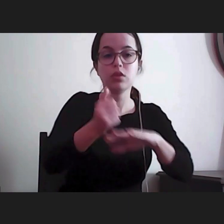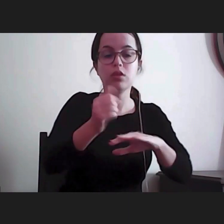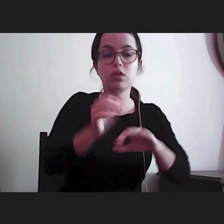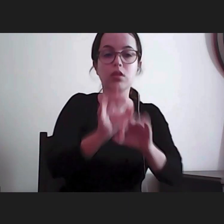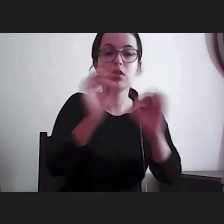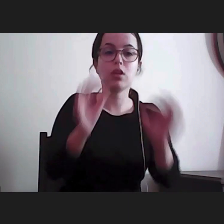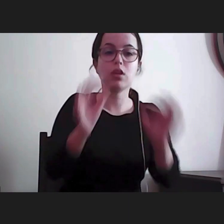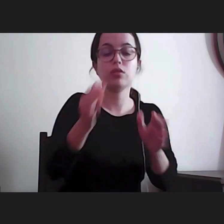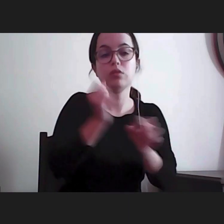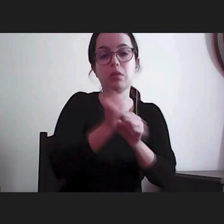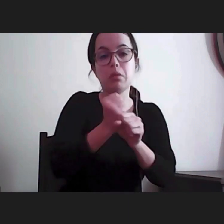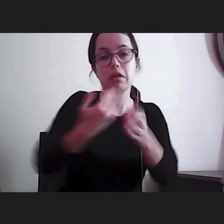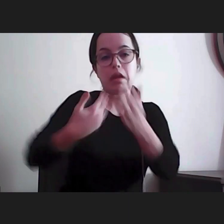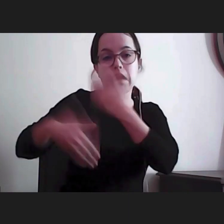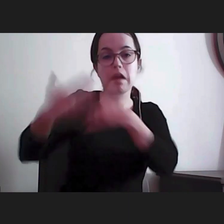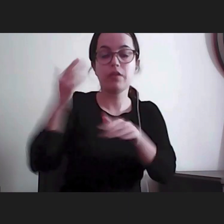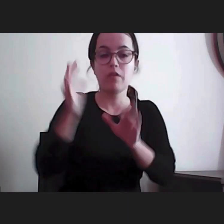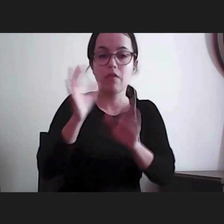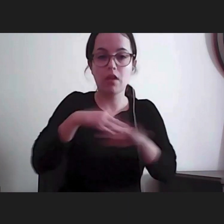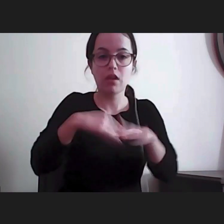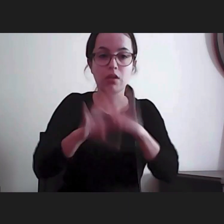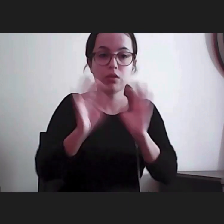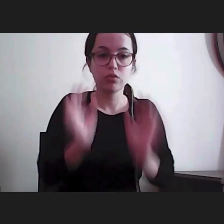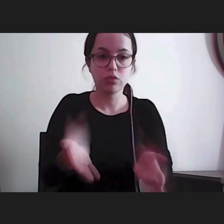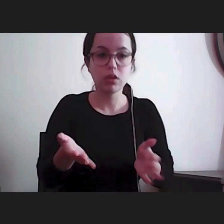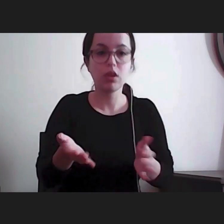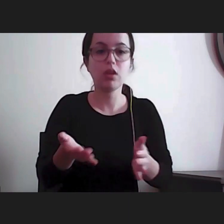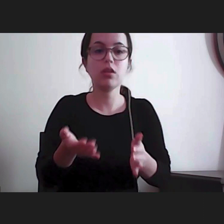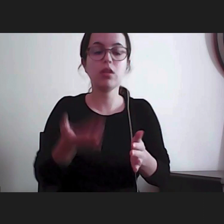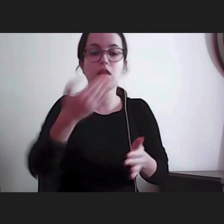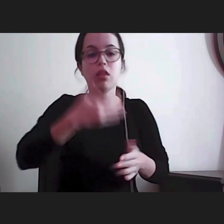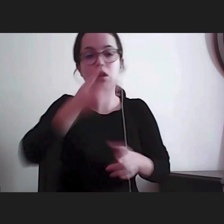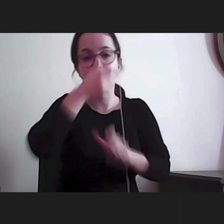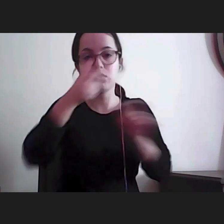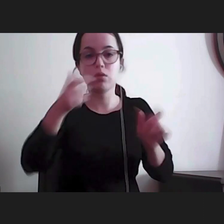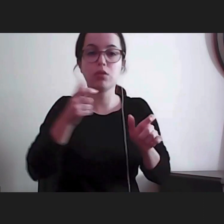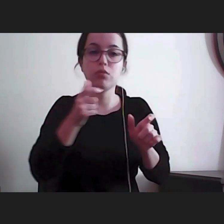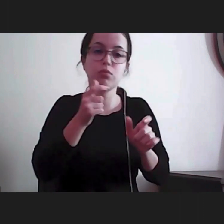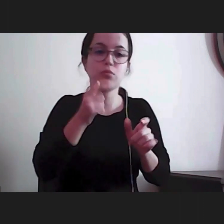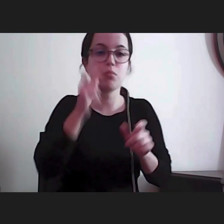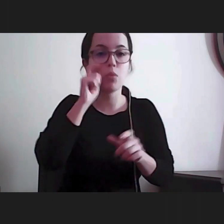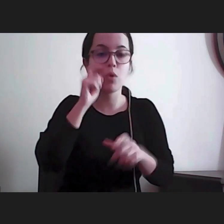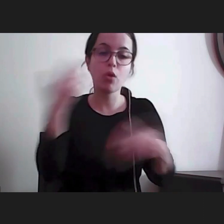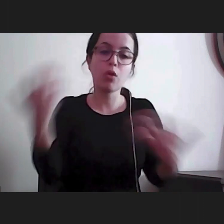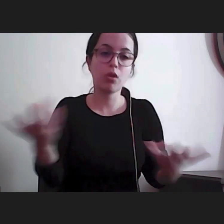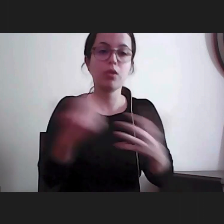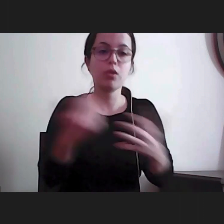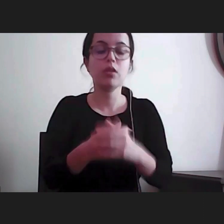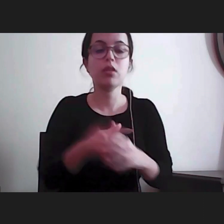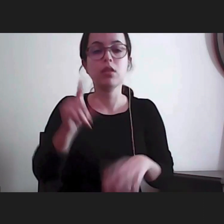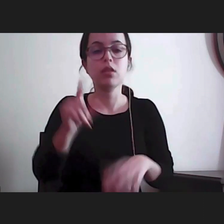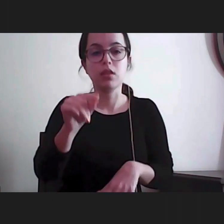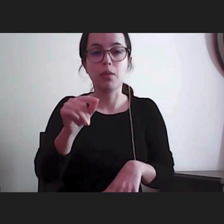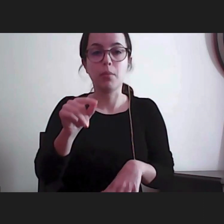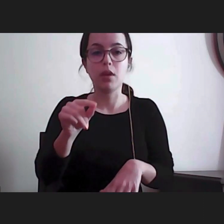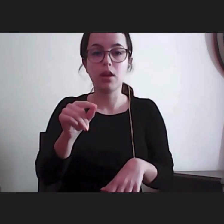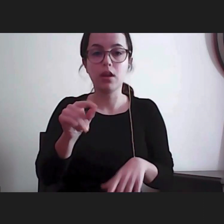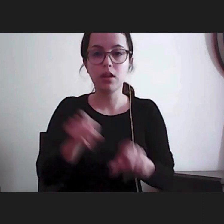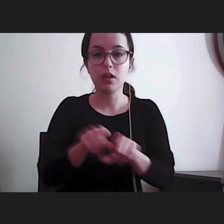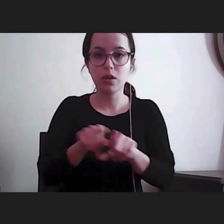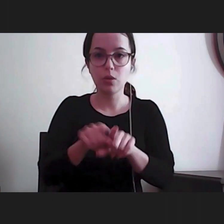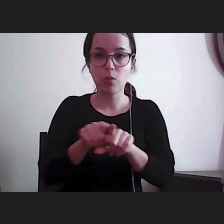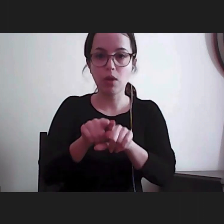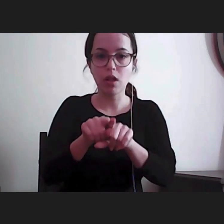República Portuguesa, é a Instituição Nacional de Direitos Humanos e tem, em si, o Mecanismo Nacional